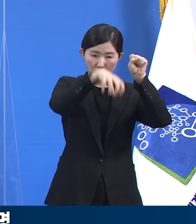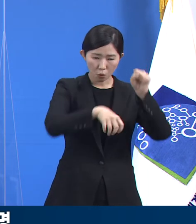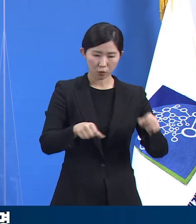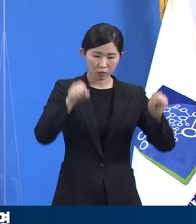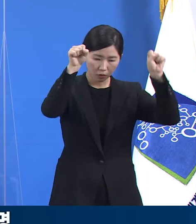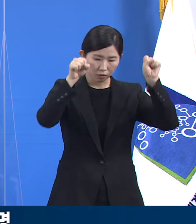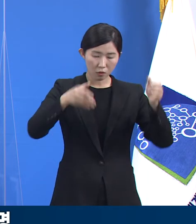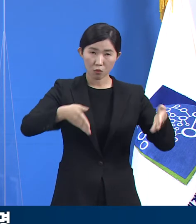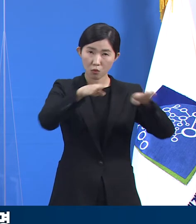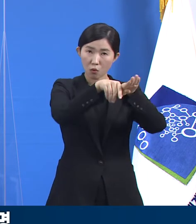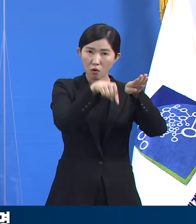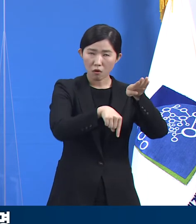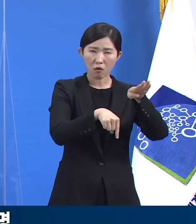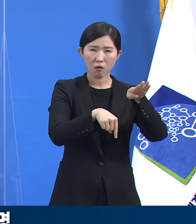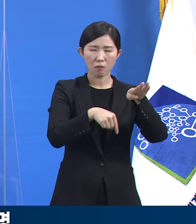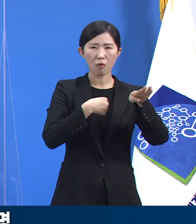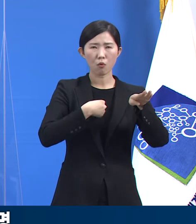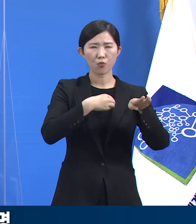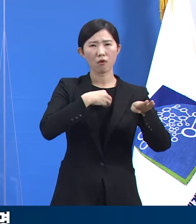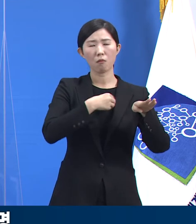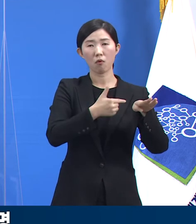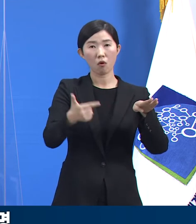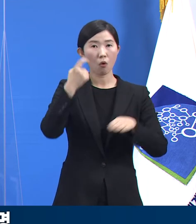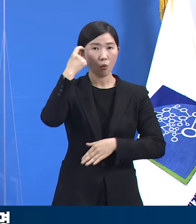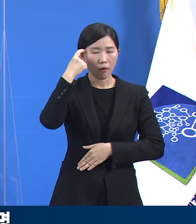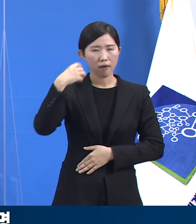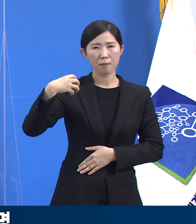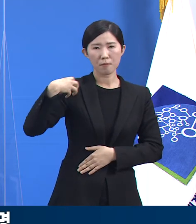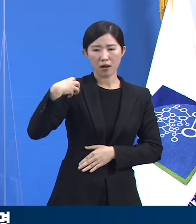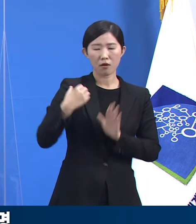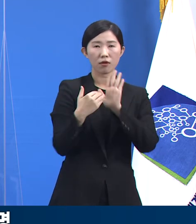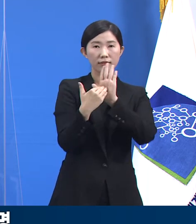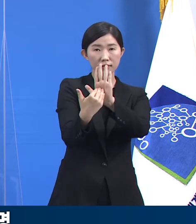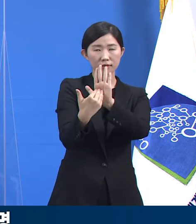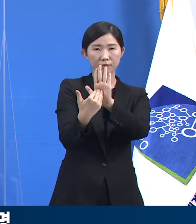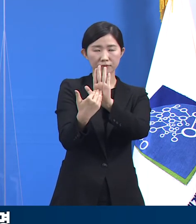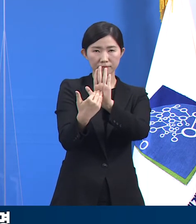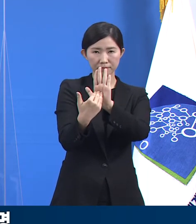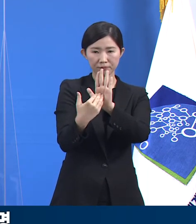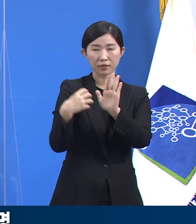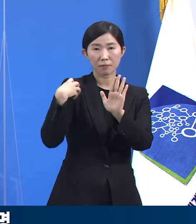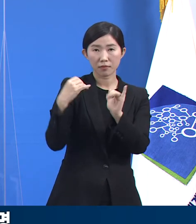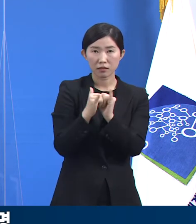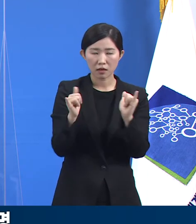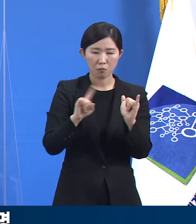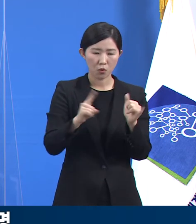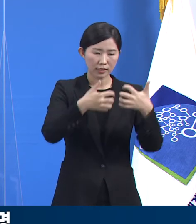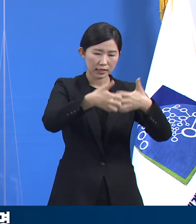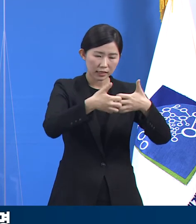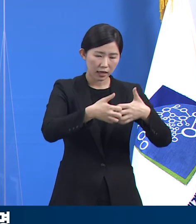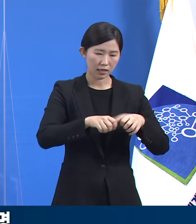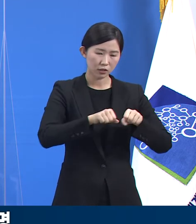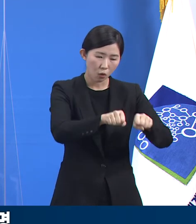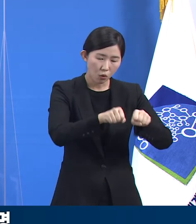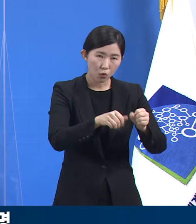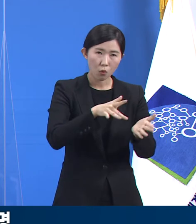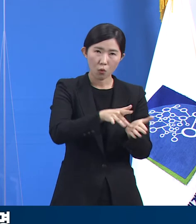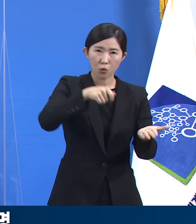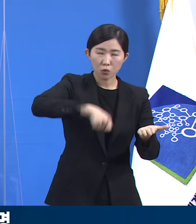있습니다. 실내체육시설의 방역 책임자께서는 기구와 장비 소독, 주기적 환기 같은